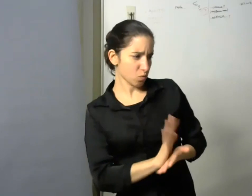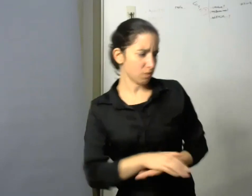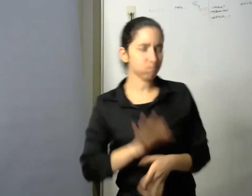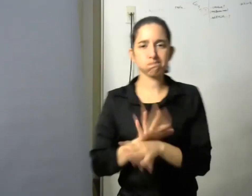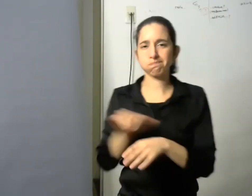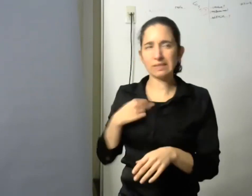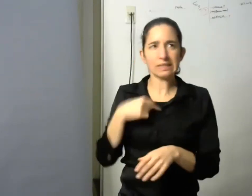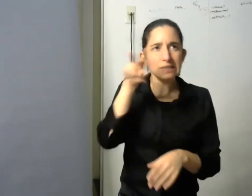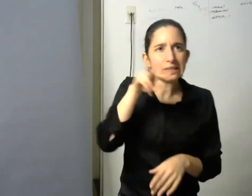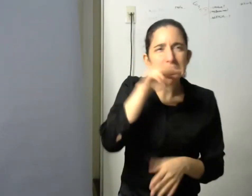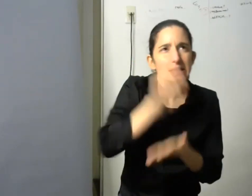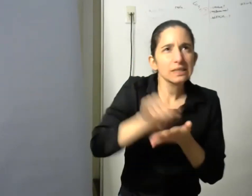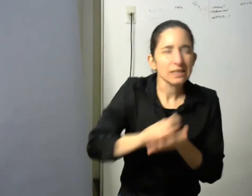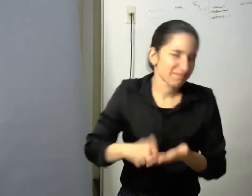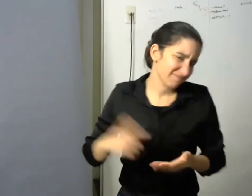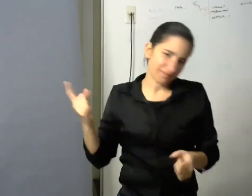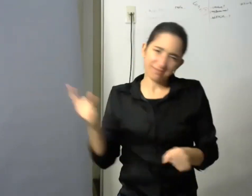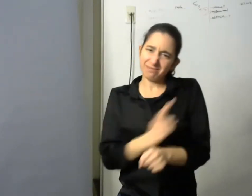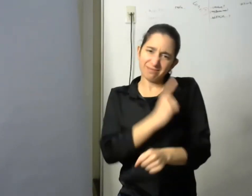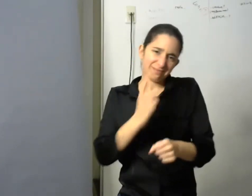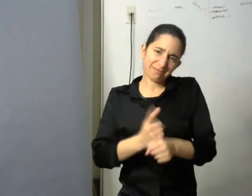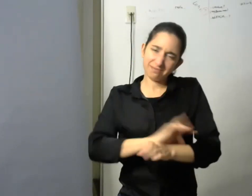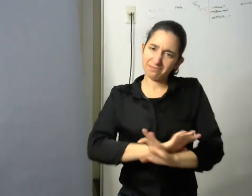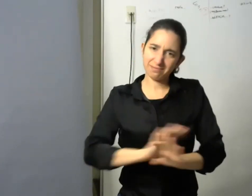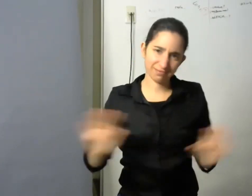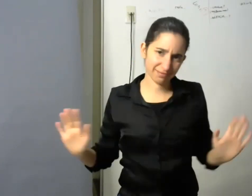imposible que lo hiciera también porque no se puede tener